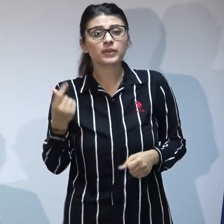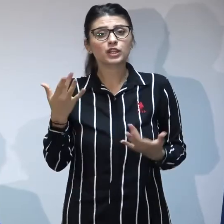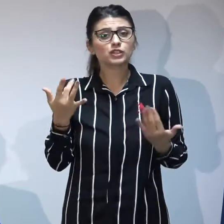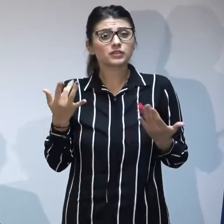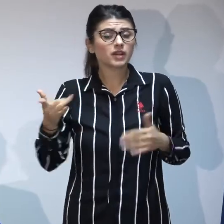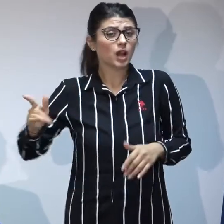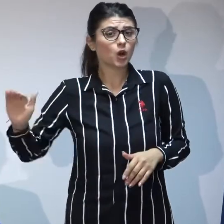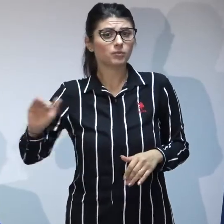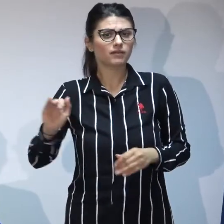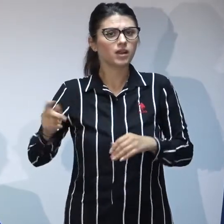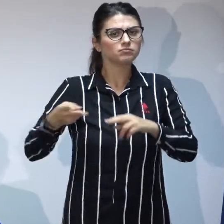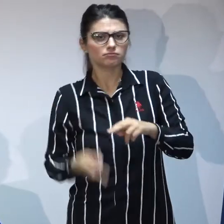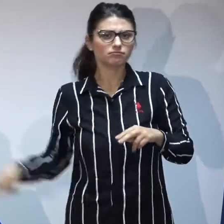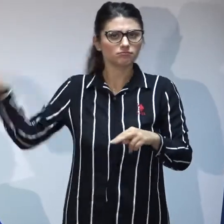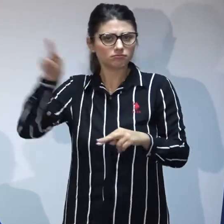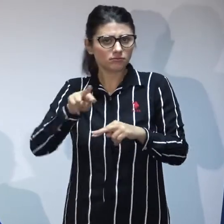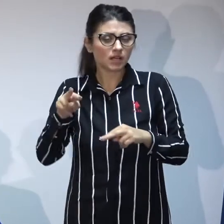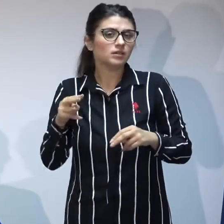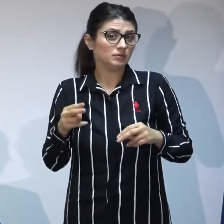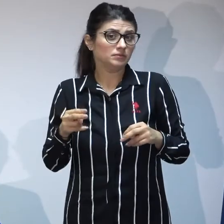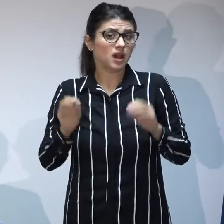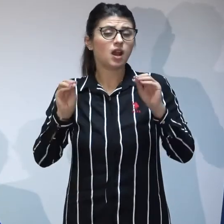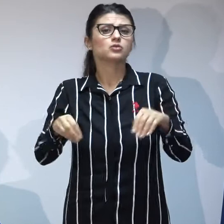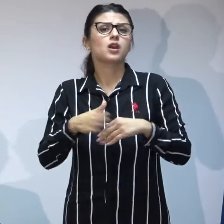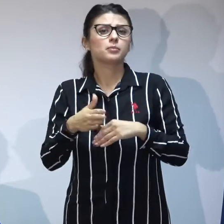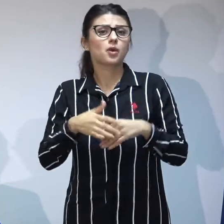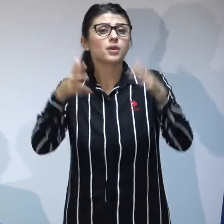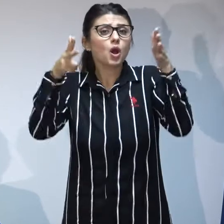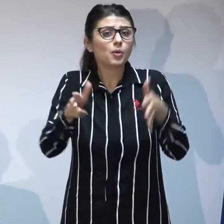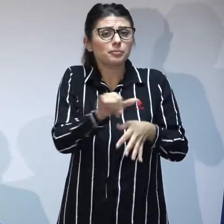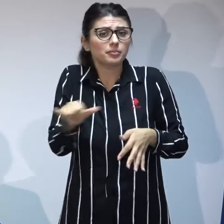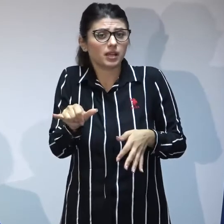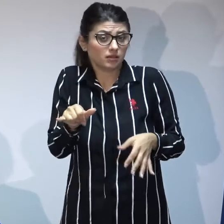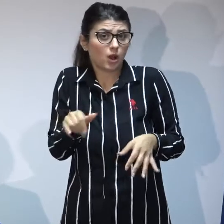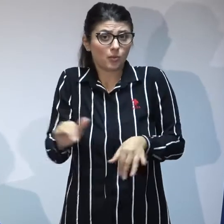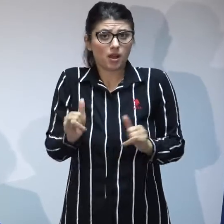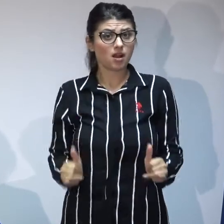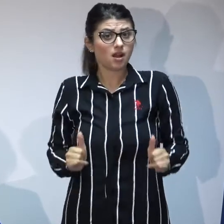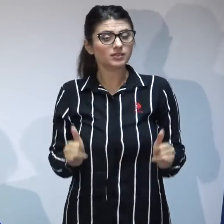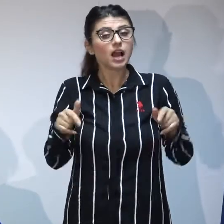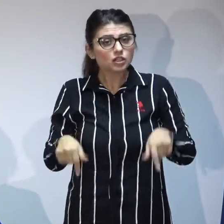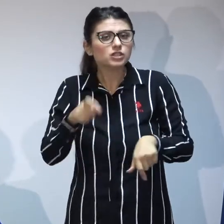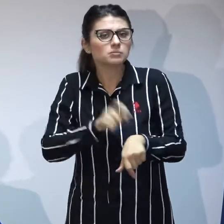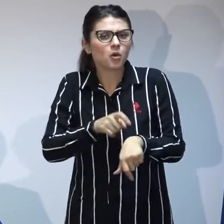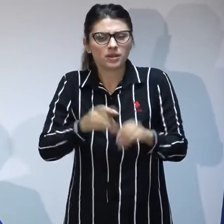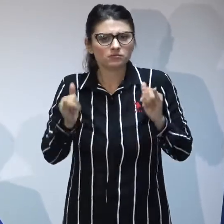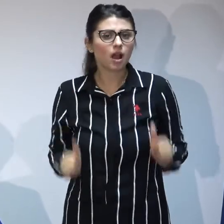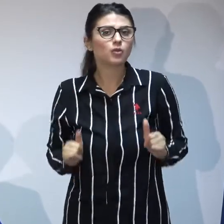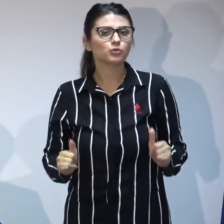copiilor adoptabili din România, ajungând la aproape 8.000 de copii care astăzi, în acest moment,